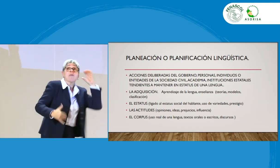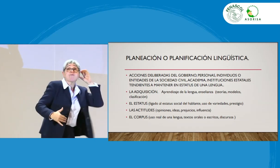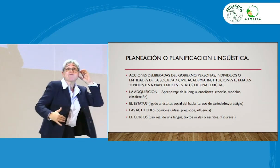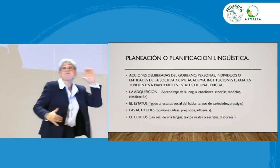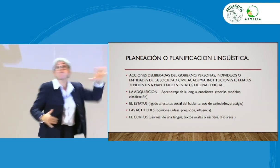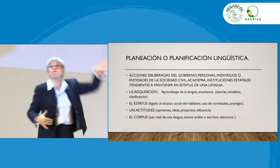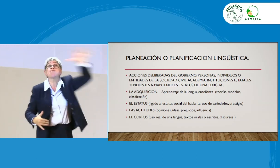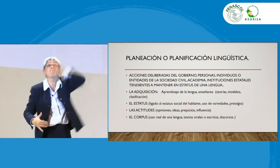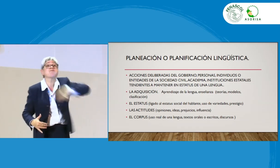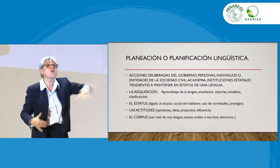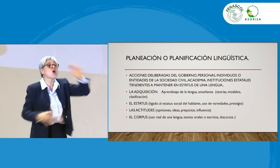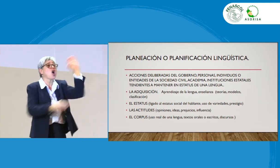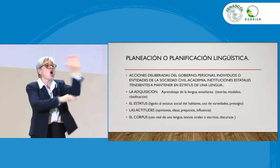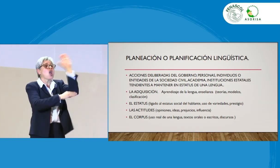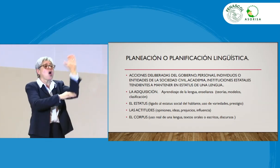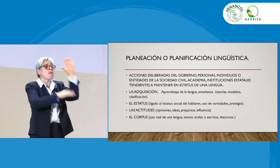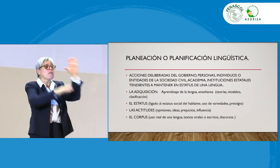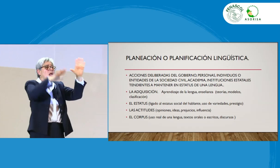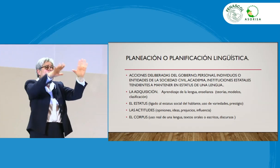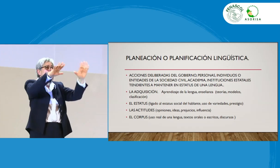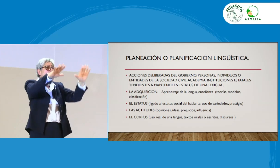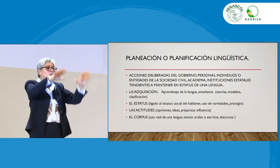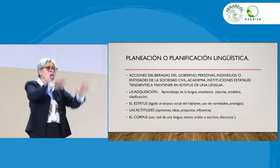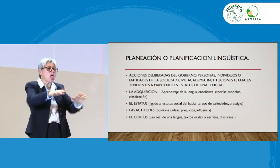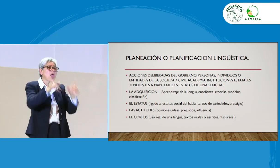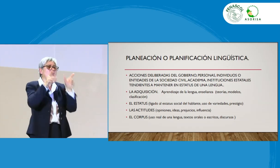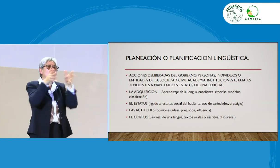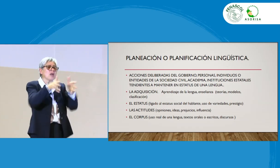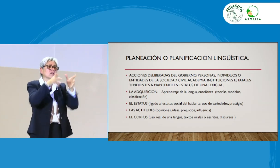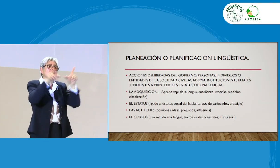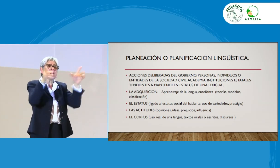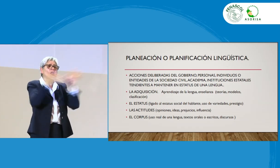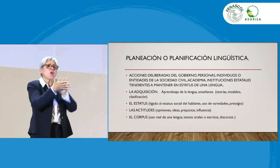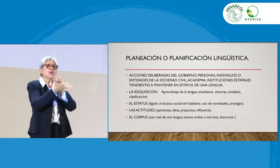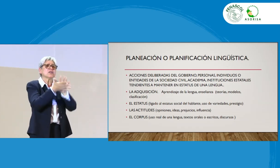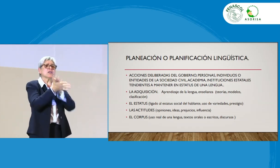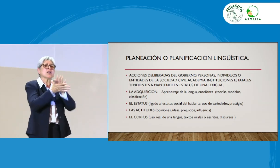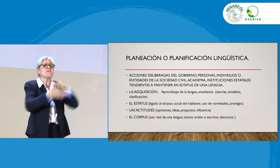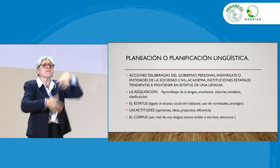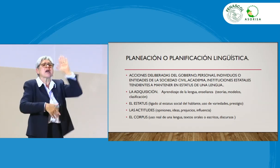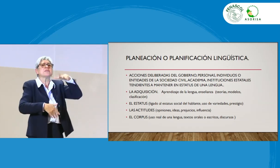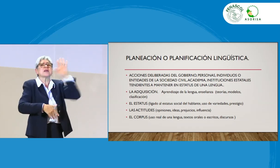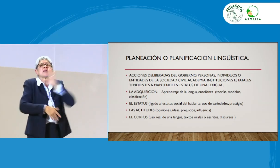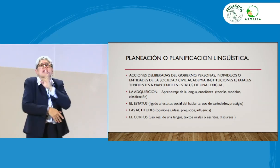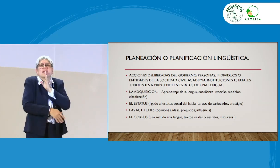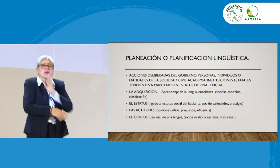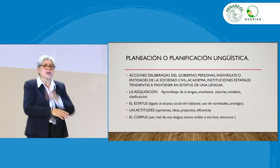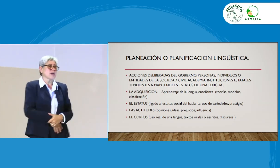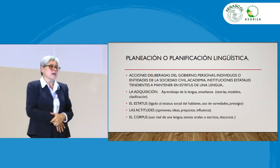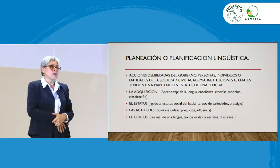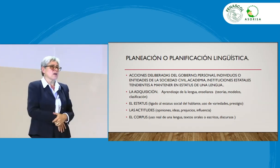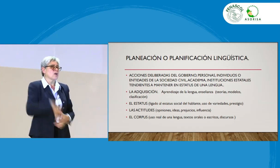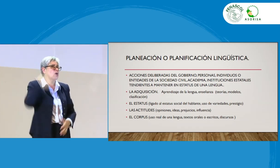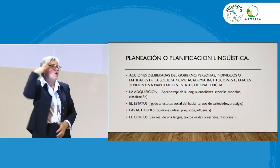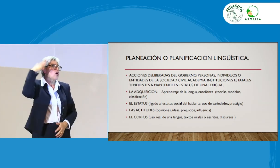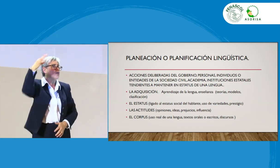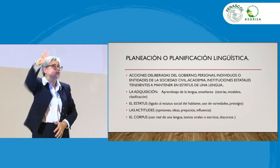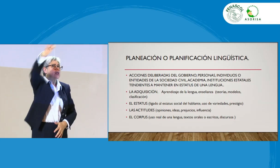que en Colombia, esto, en la enseñanza de la lengua de señas, lo que se ve es que son oyentes y la